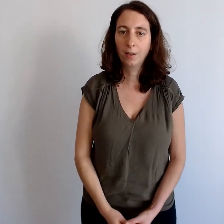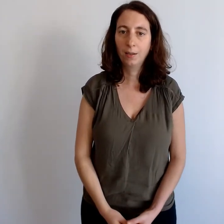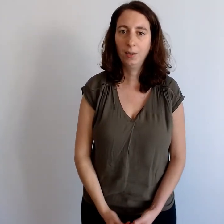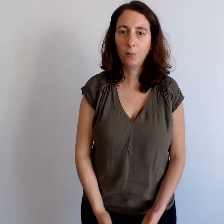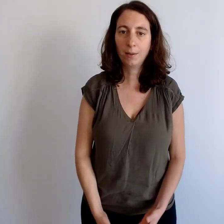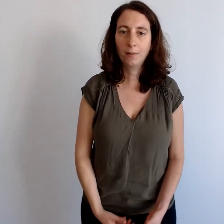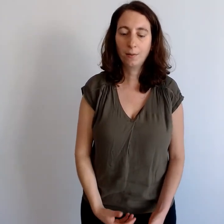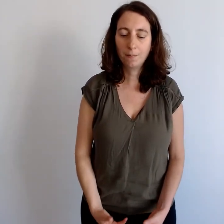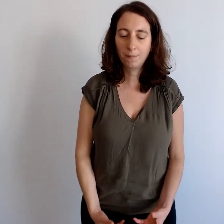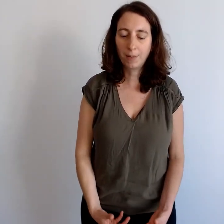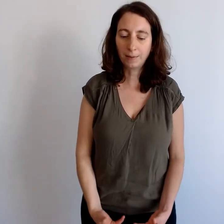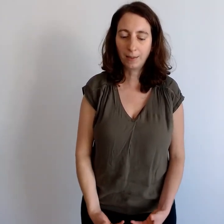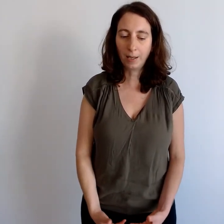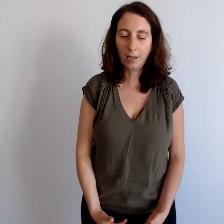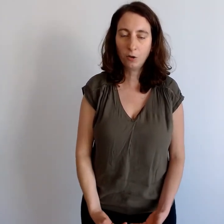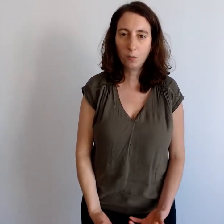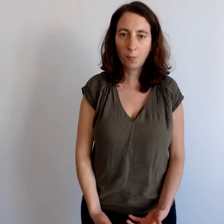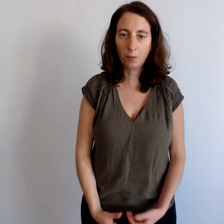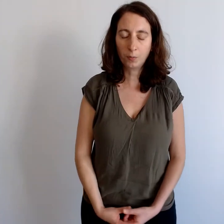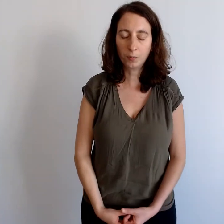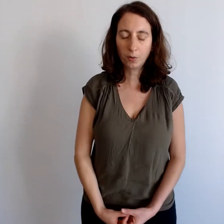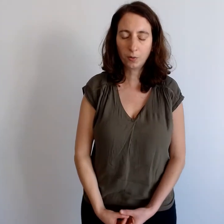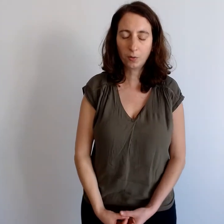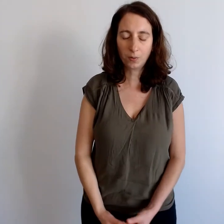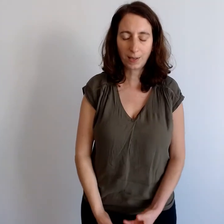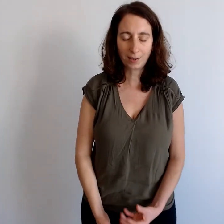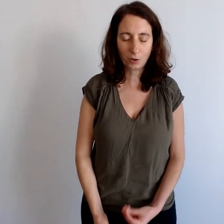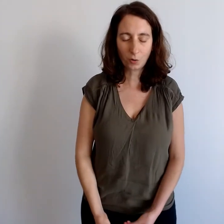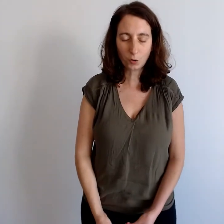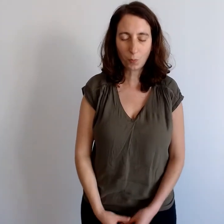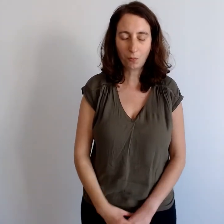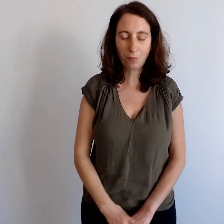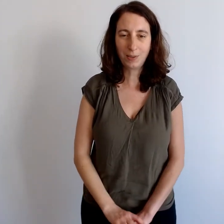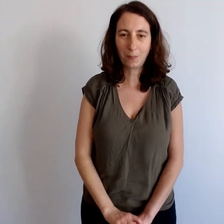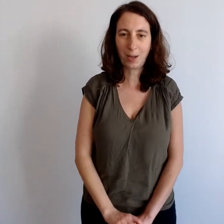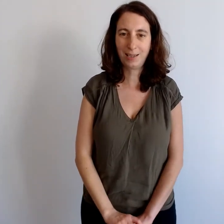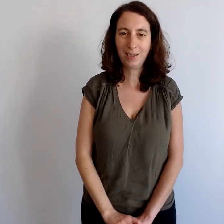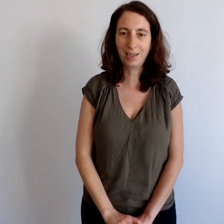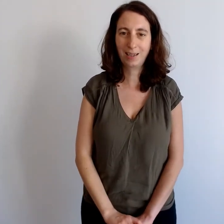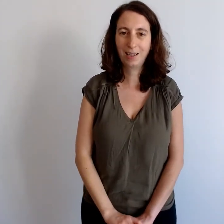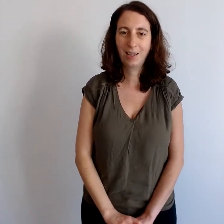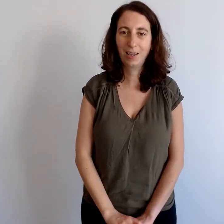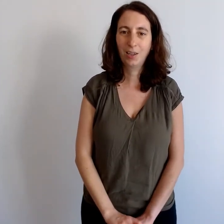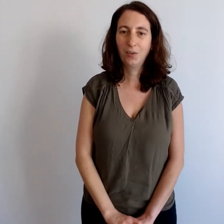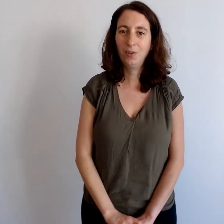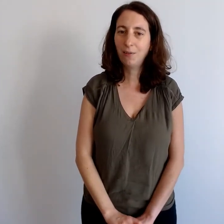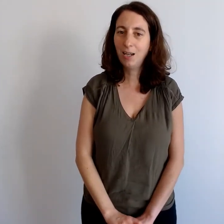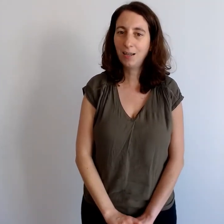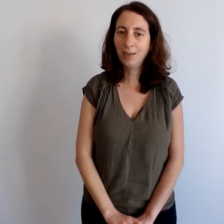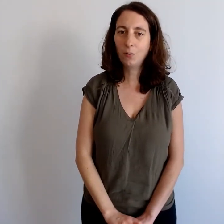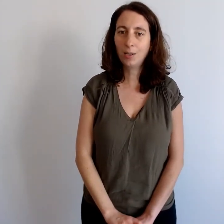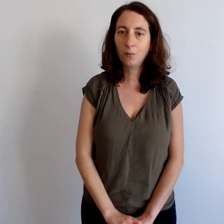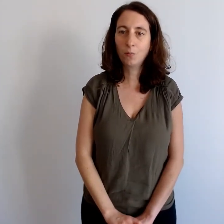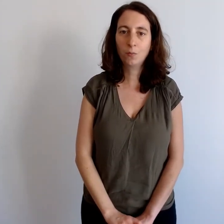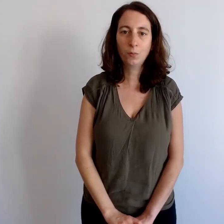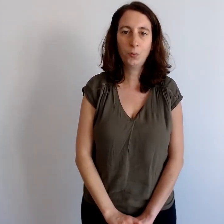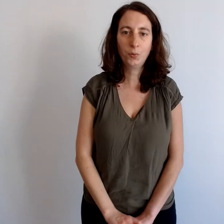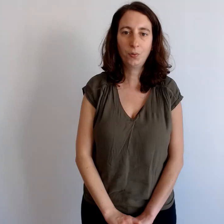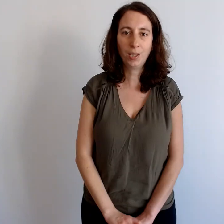histoire d'intégrer, de mieux prendre conscience de ce que ça change pour vous, cette pratique, vis-à-vis de la situation, du souvenir.